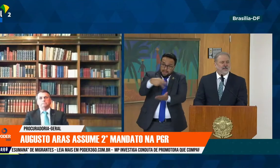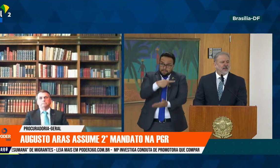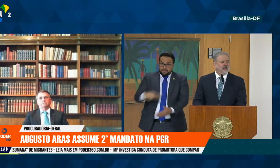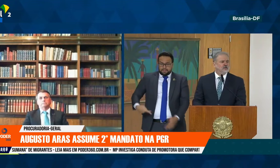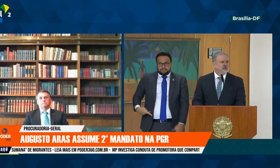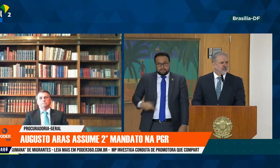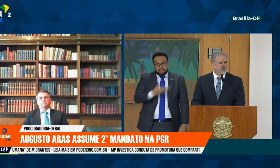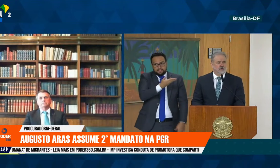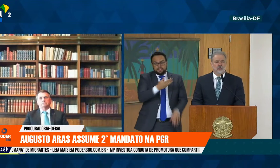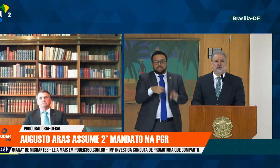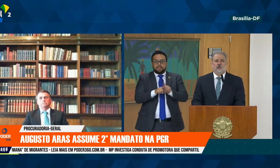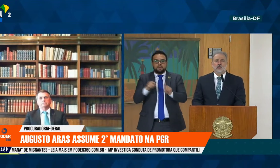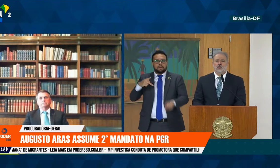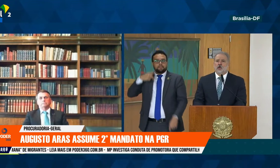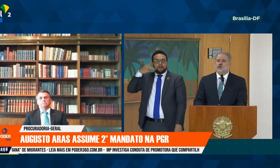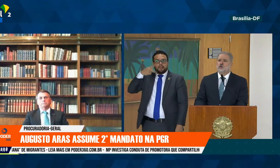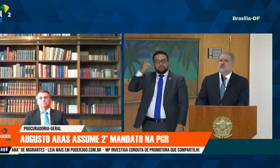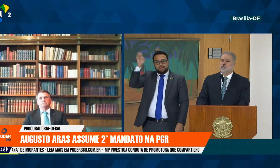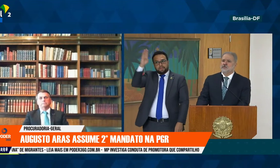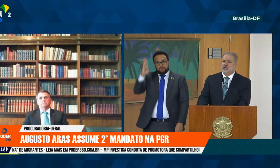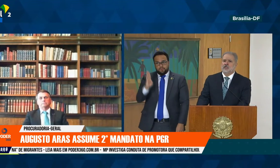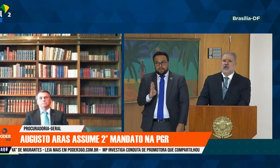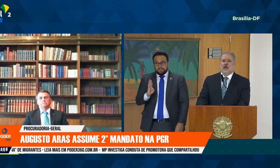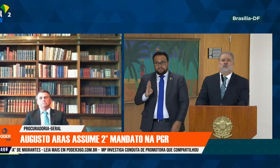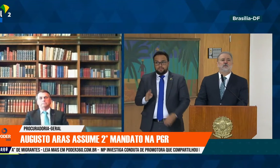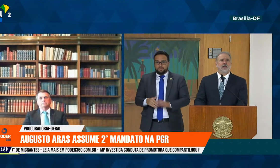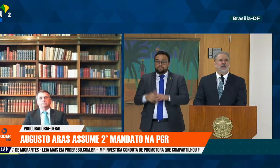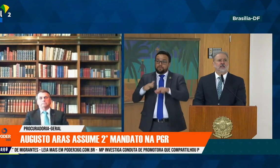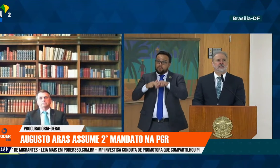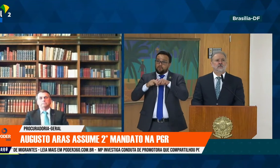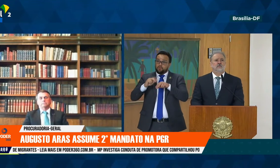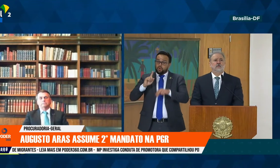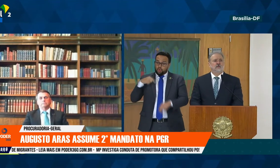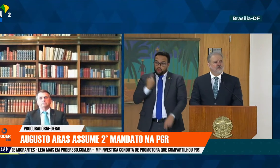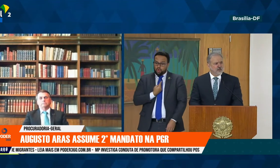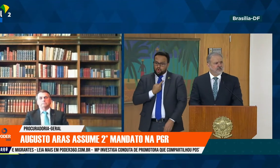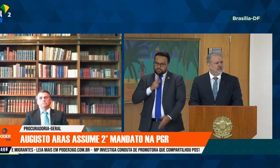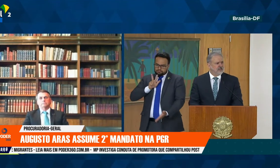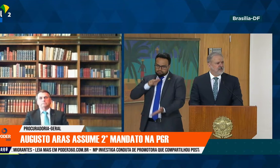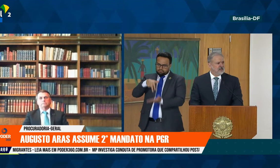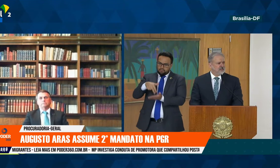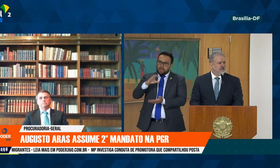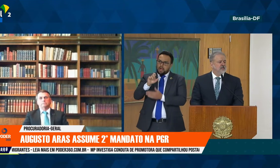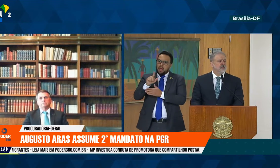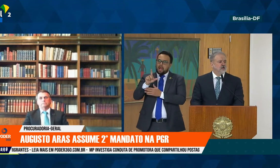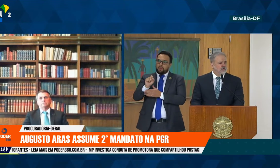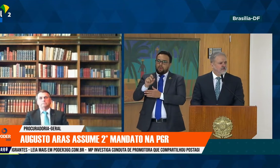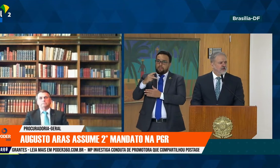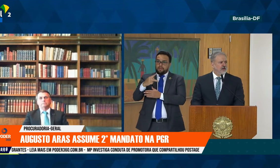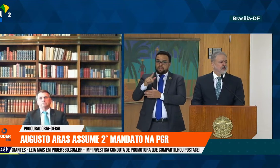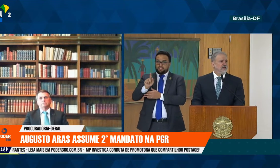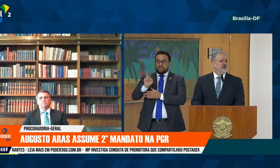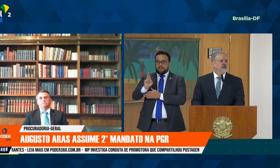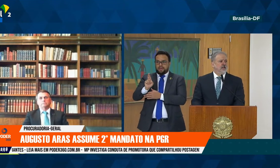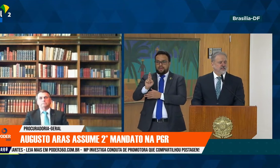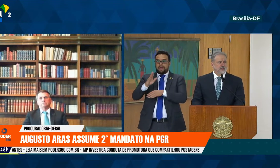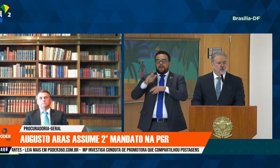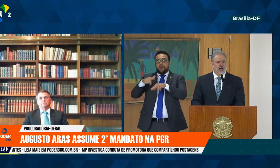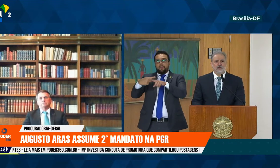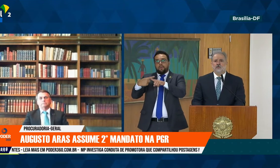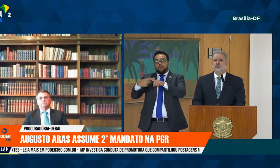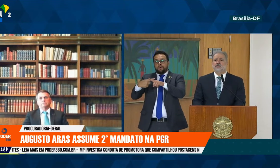parlamentares do Brasil, e nós ocupamos este cargo por delegação de vossas excelências que confia